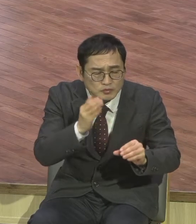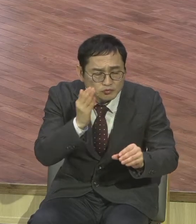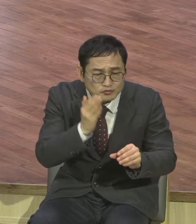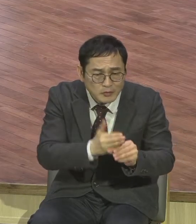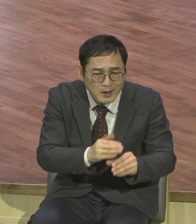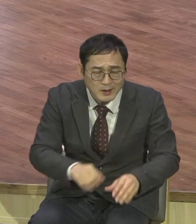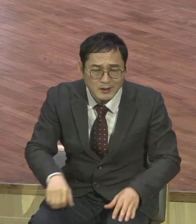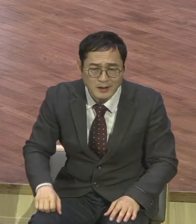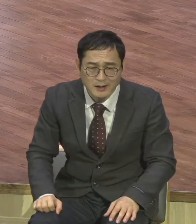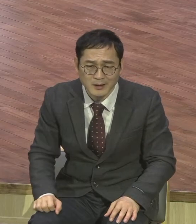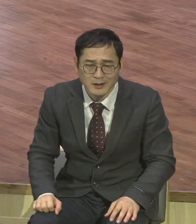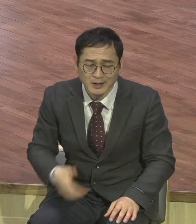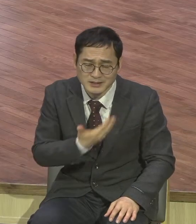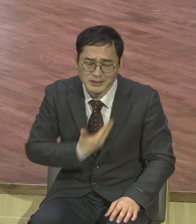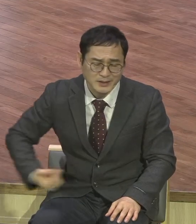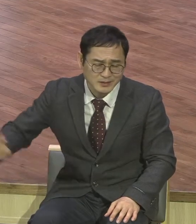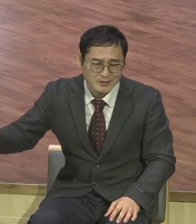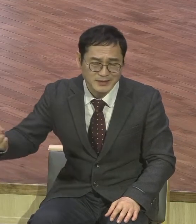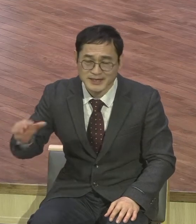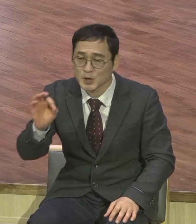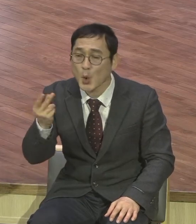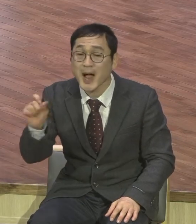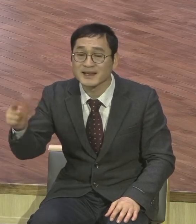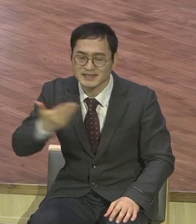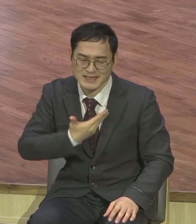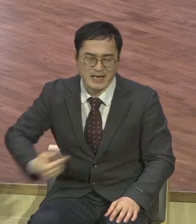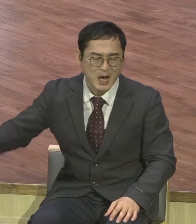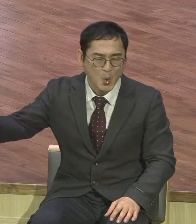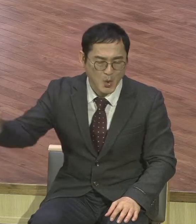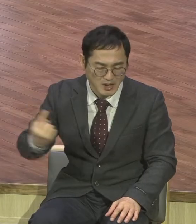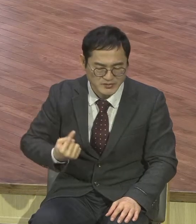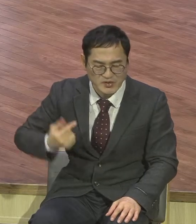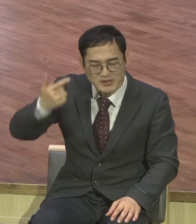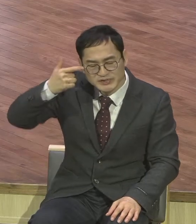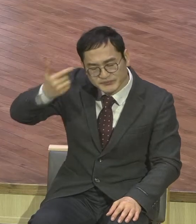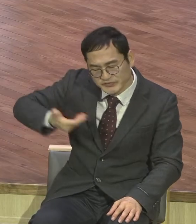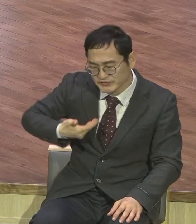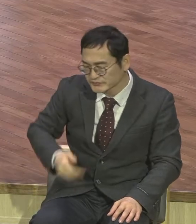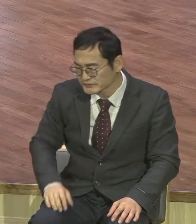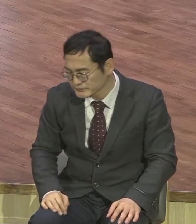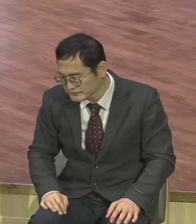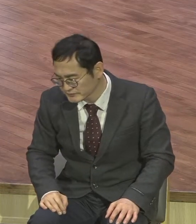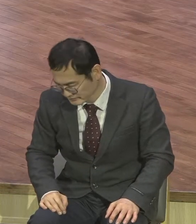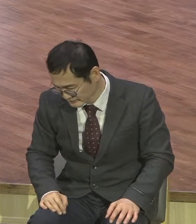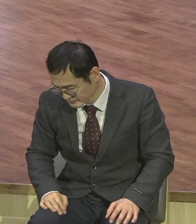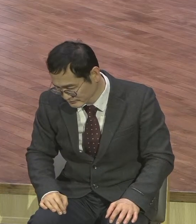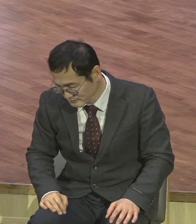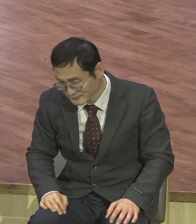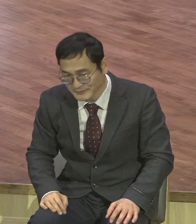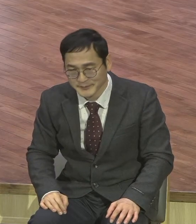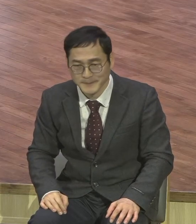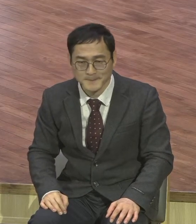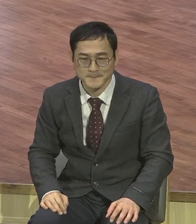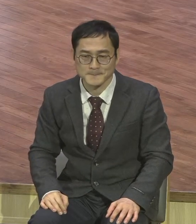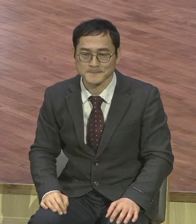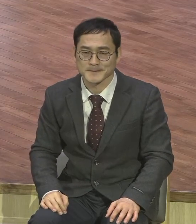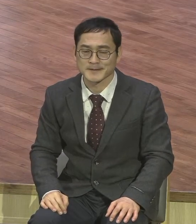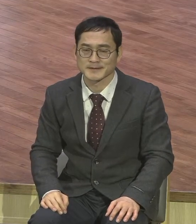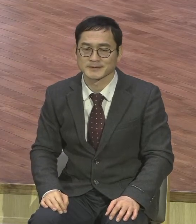세례요한이 제자들을 보내가지고 질문한다 말이죠. 2절 봅니다. 요한이 오게서 그리스도께서